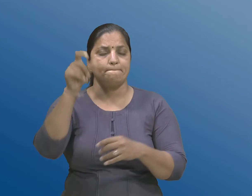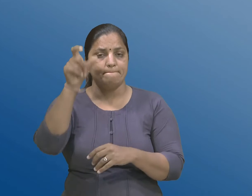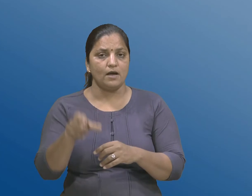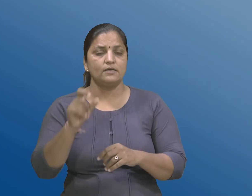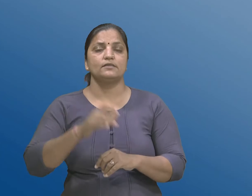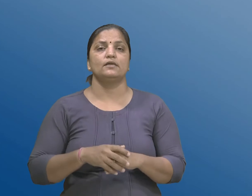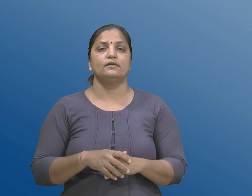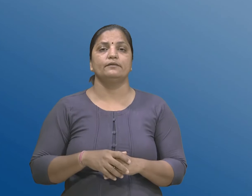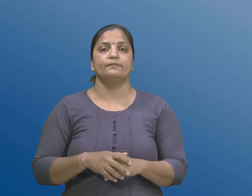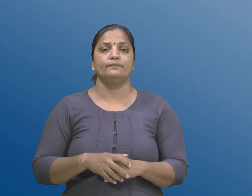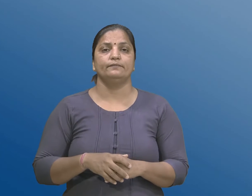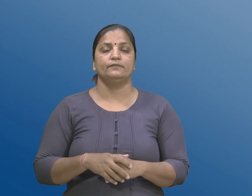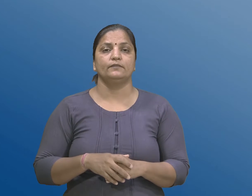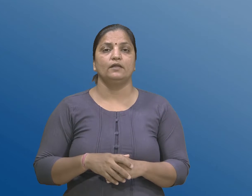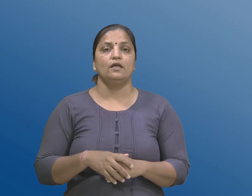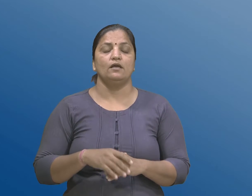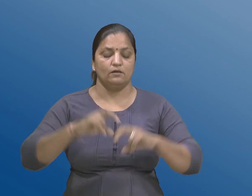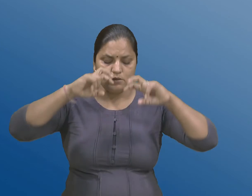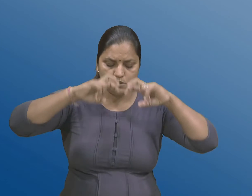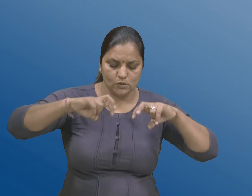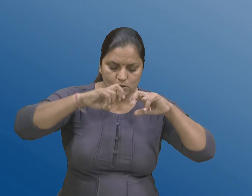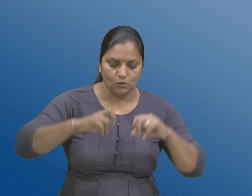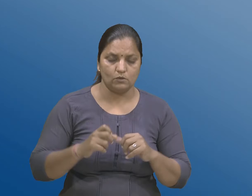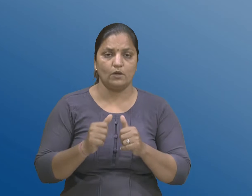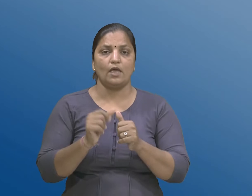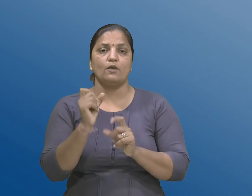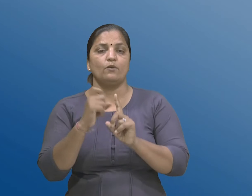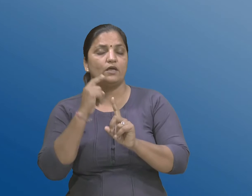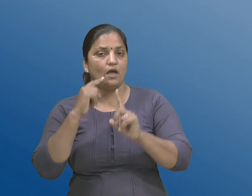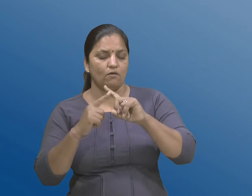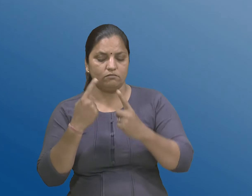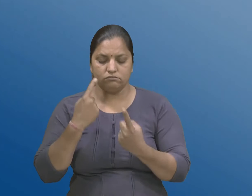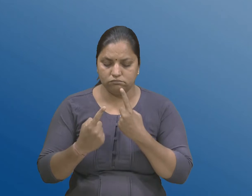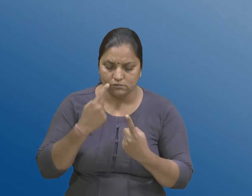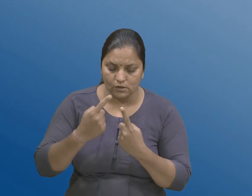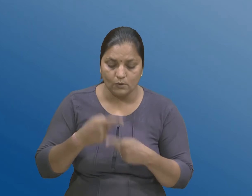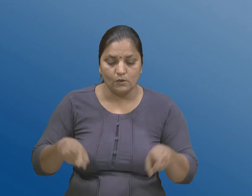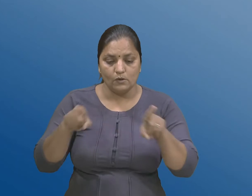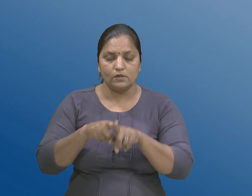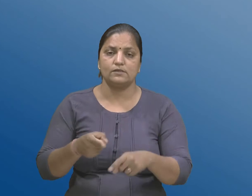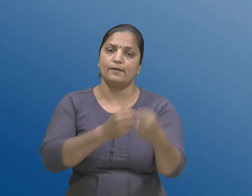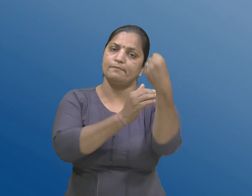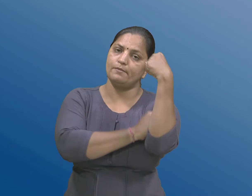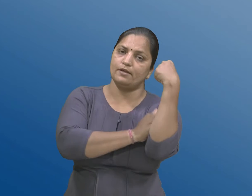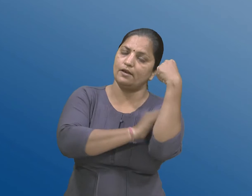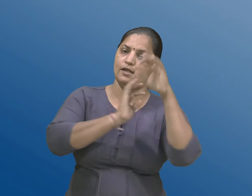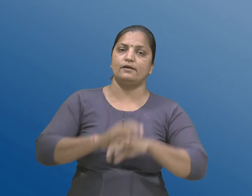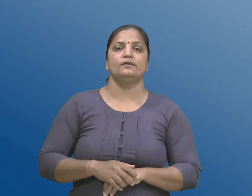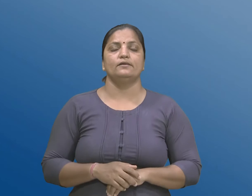अन्यवेशन आवडिटना सम्मंदमा एटलाज अधिकारो विशेश